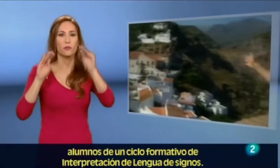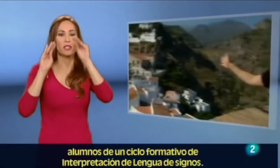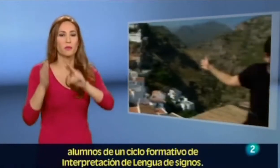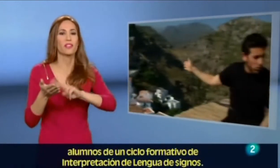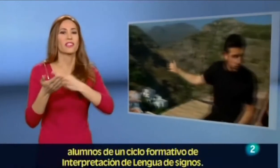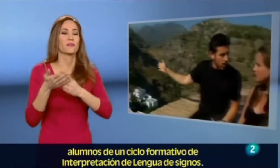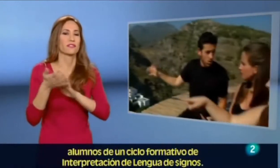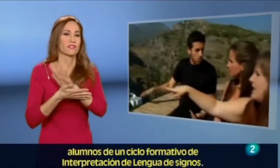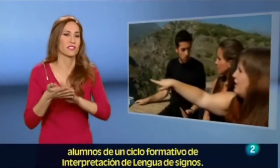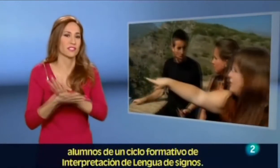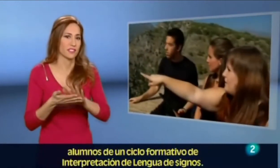interpretación de lengua de signos.